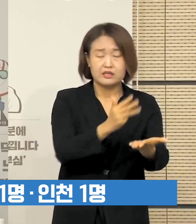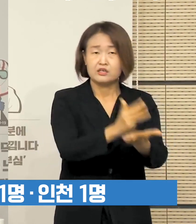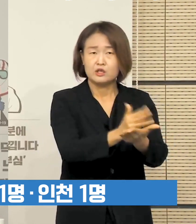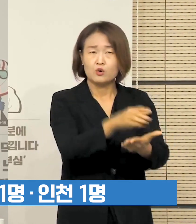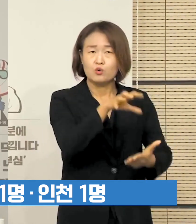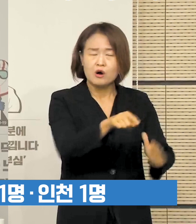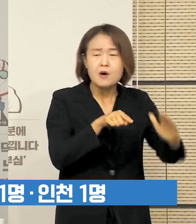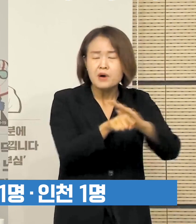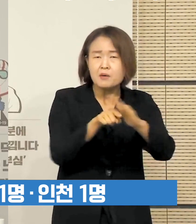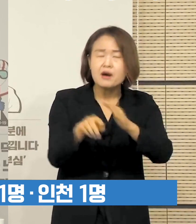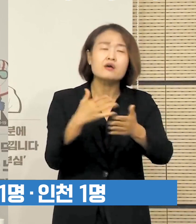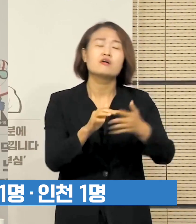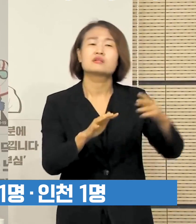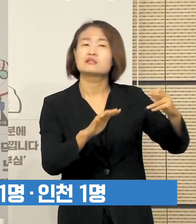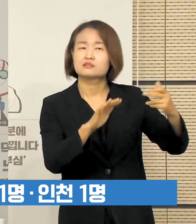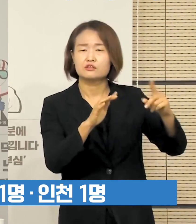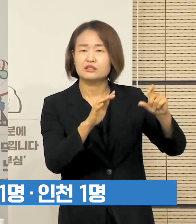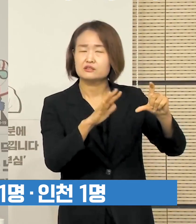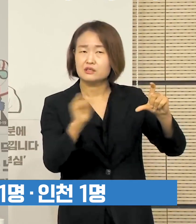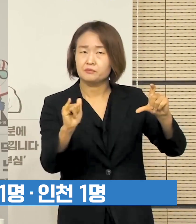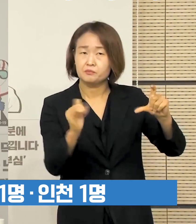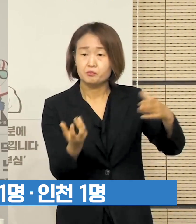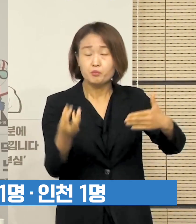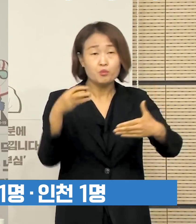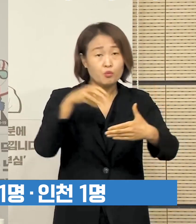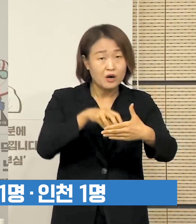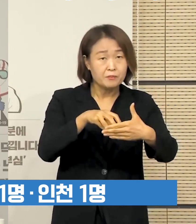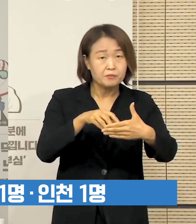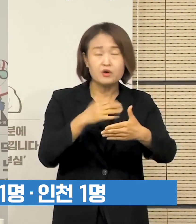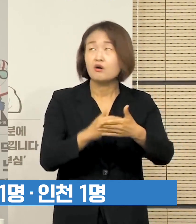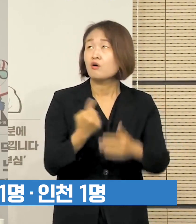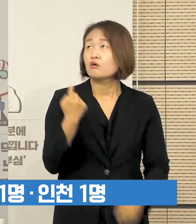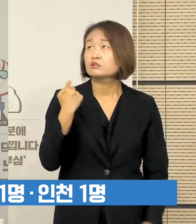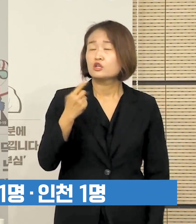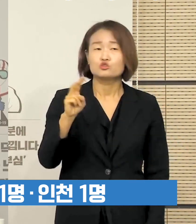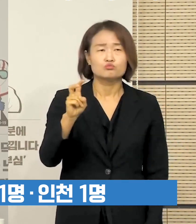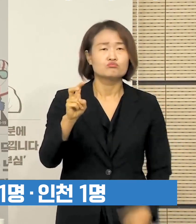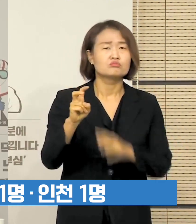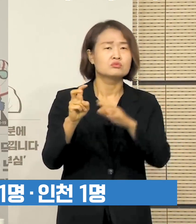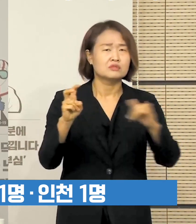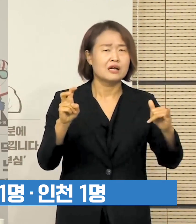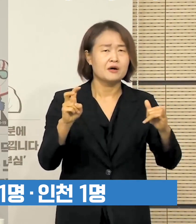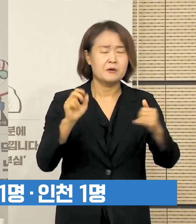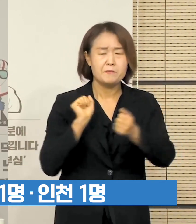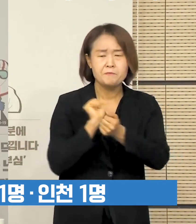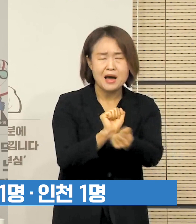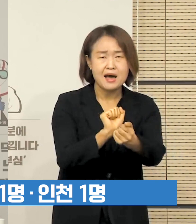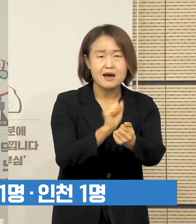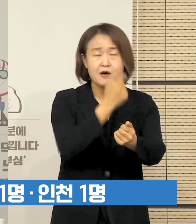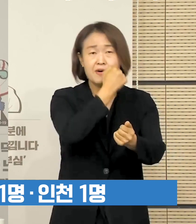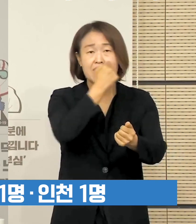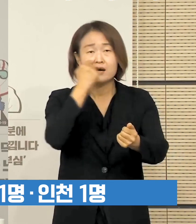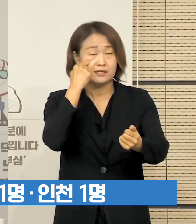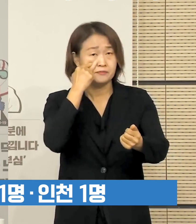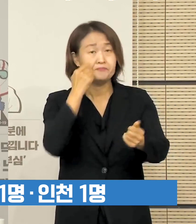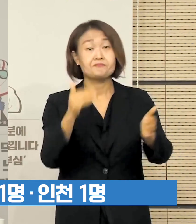방문자 15명을 포함해서 어제까지 총 20명이 확진 판정을 받았습니다.